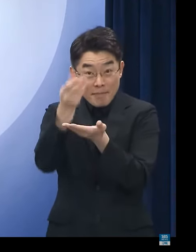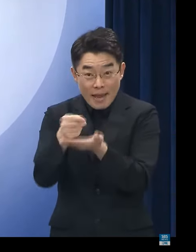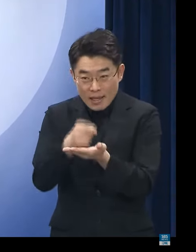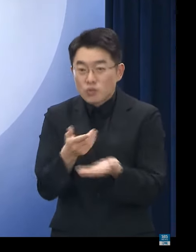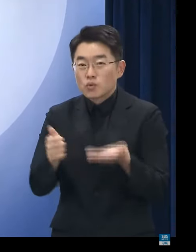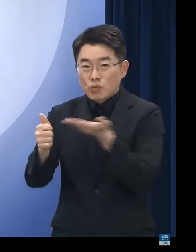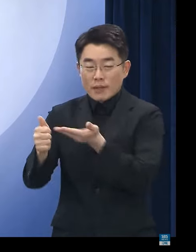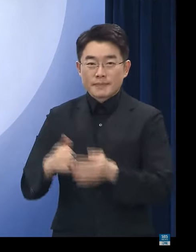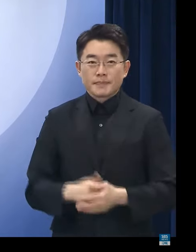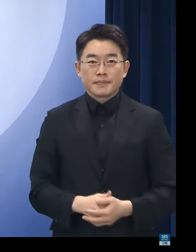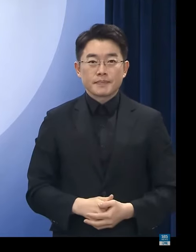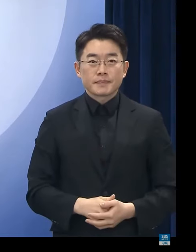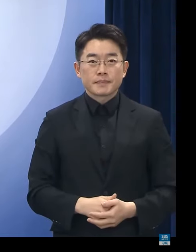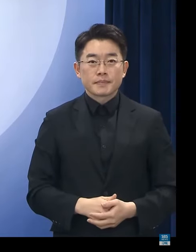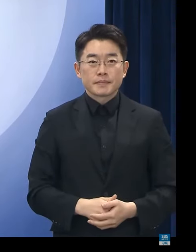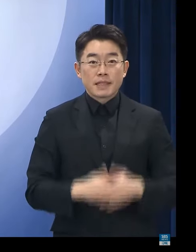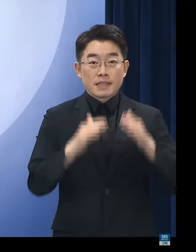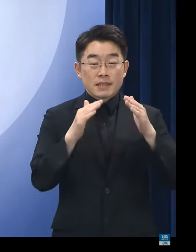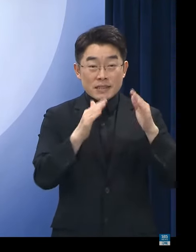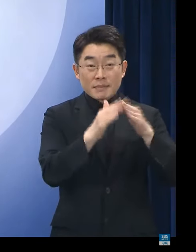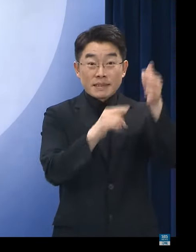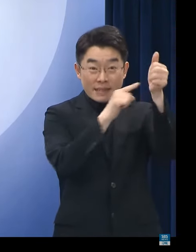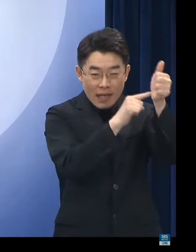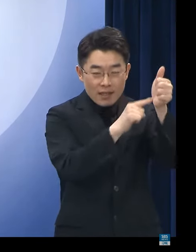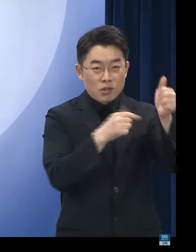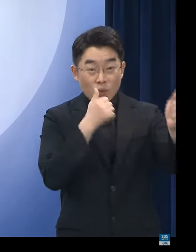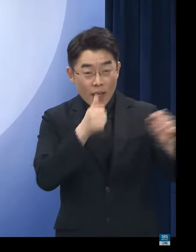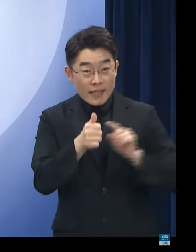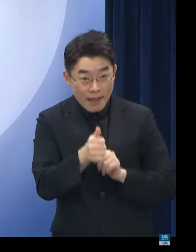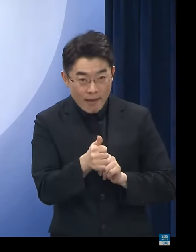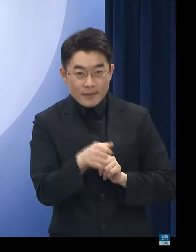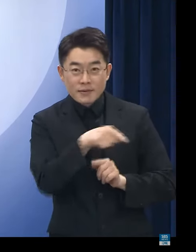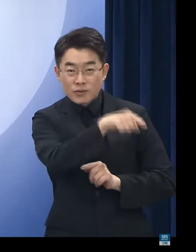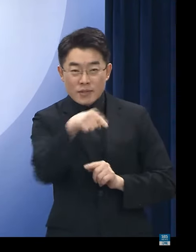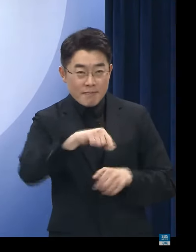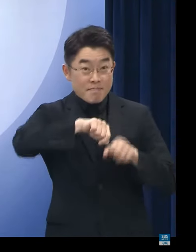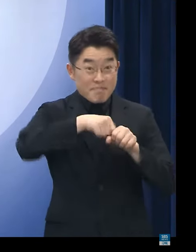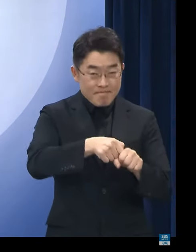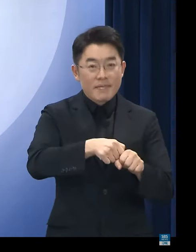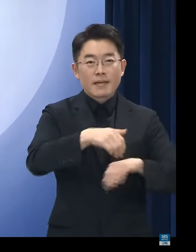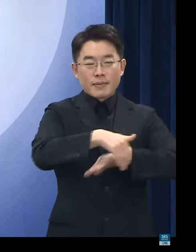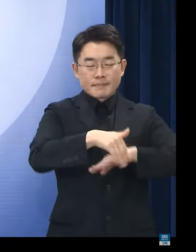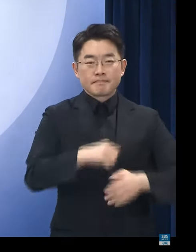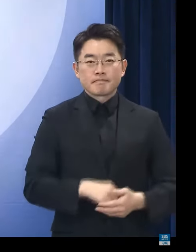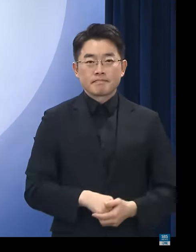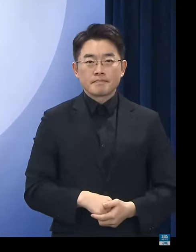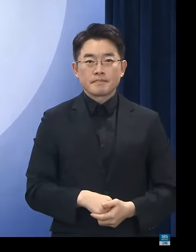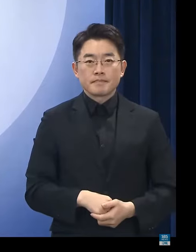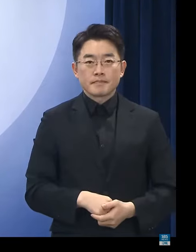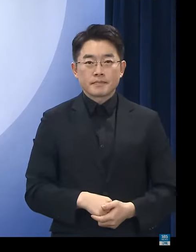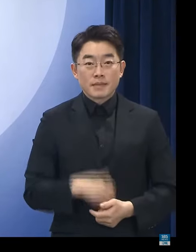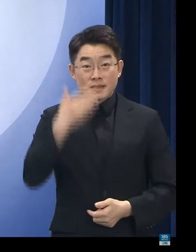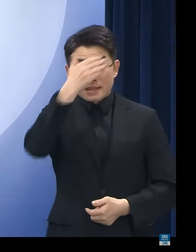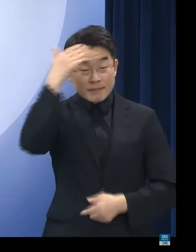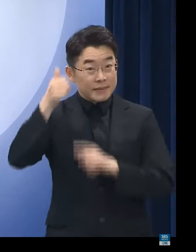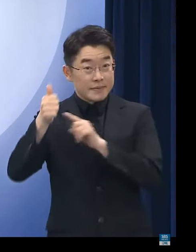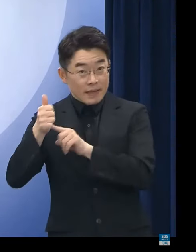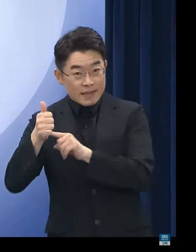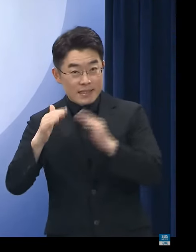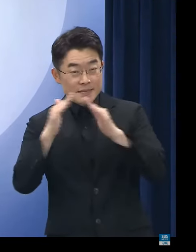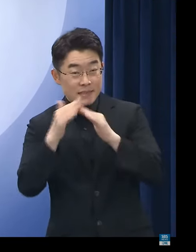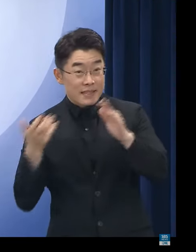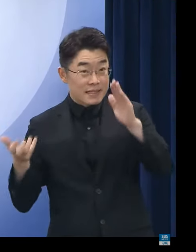임대인과 공인중개사의 책임도 대폭 강화해서 청년 등 사회 초년생들이 직면한